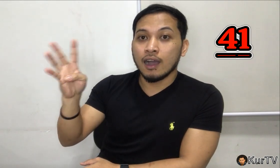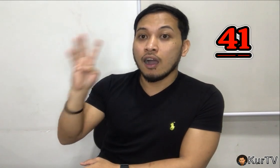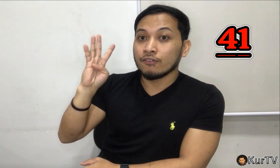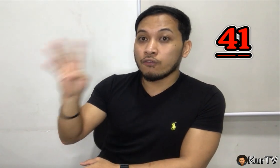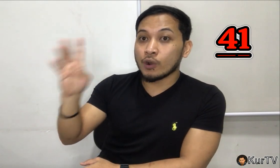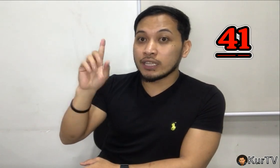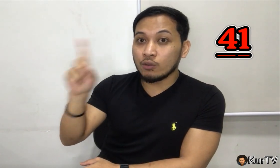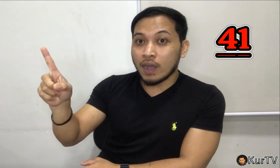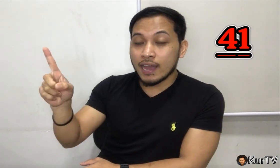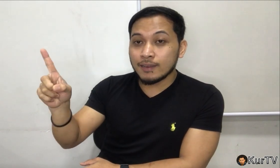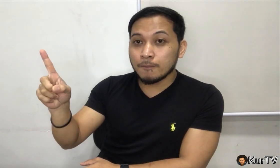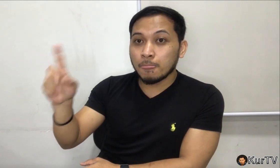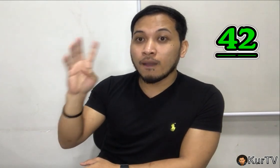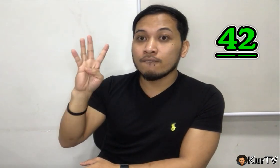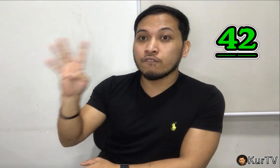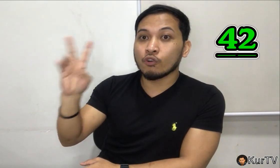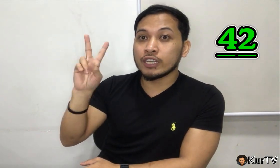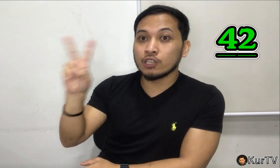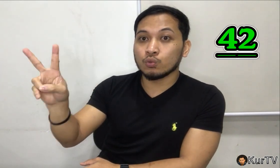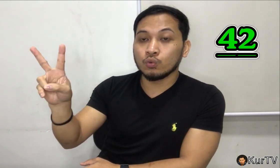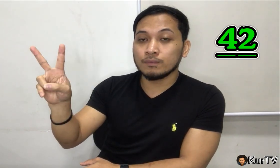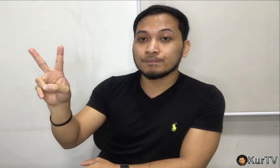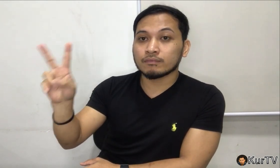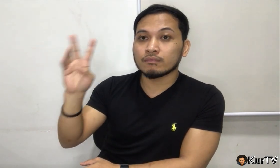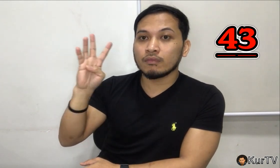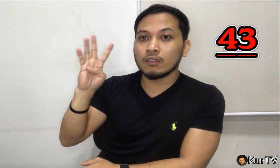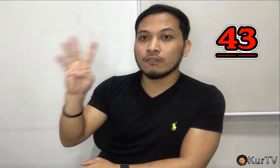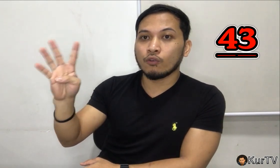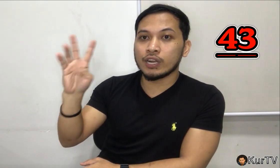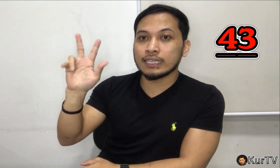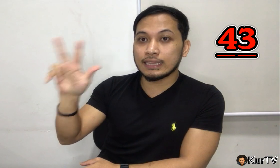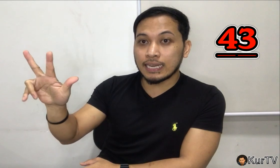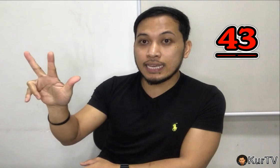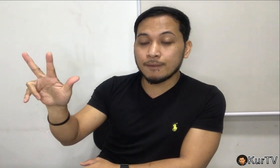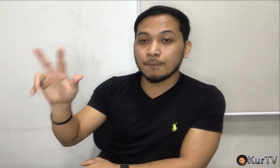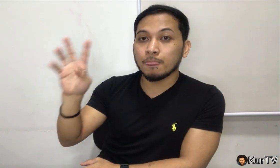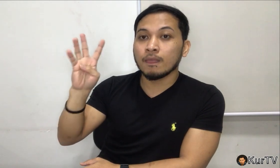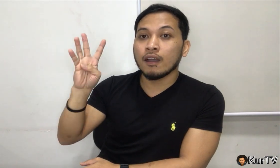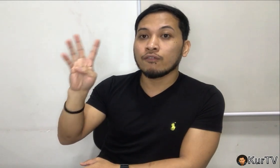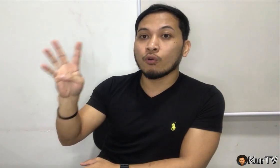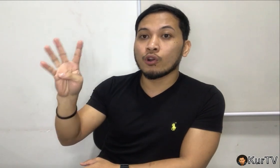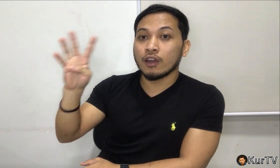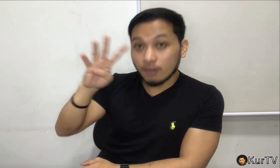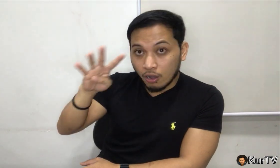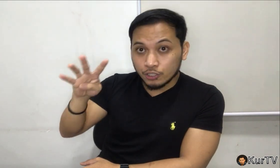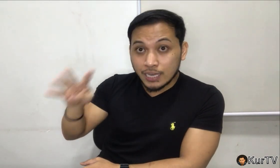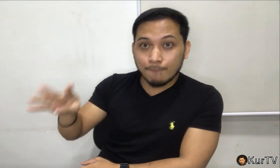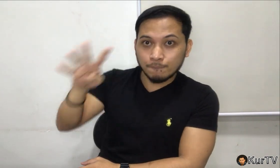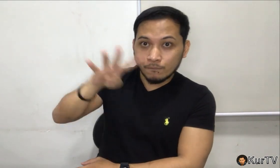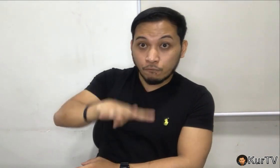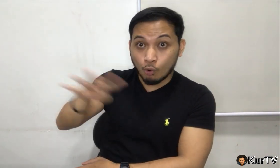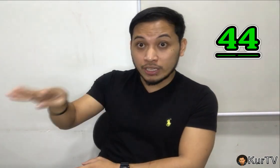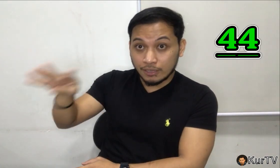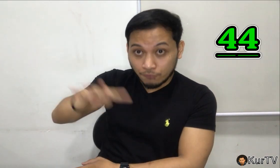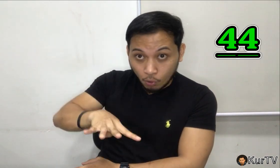41, 42, 43, 4, jump! 44,